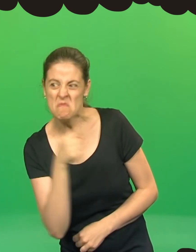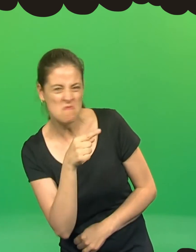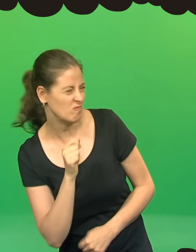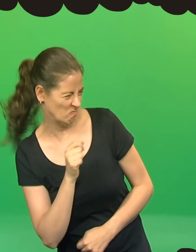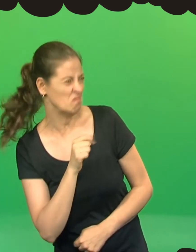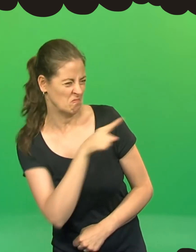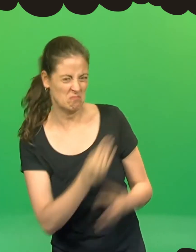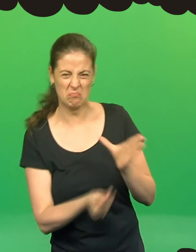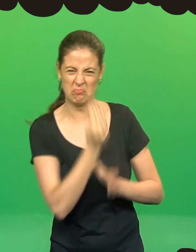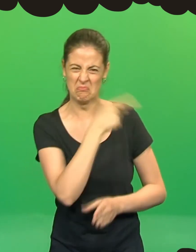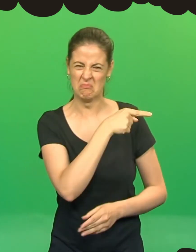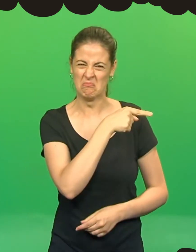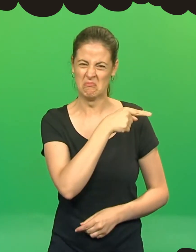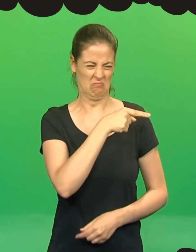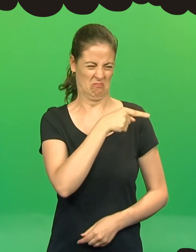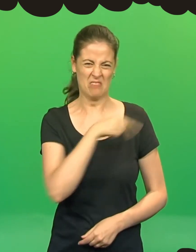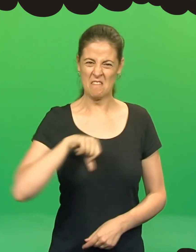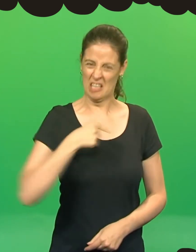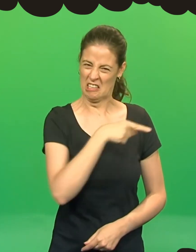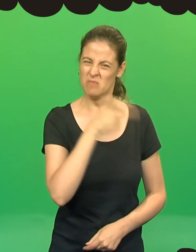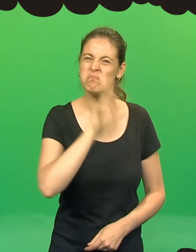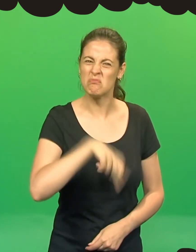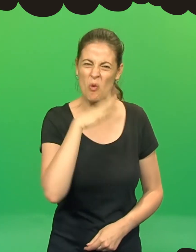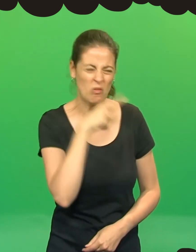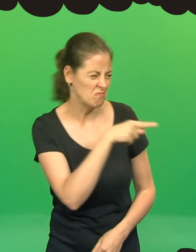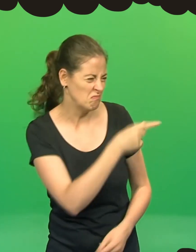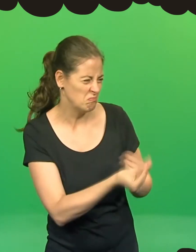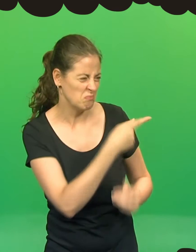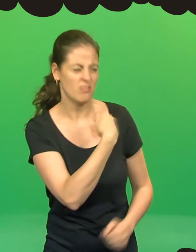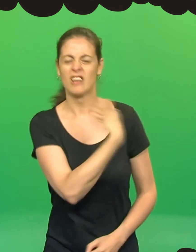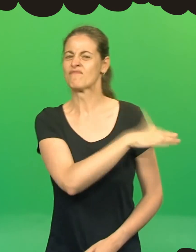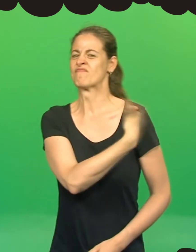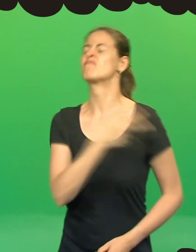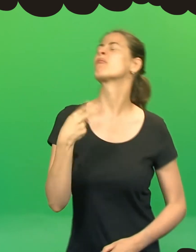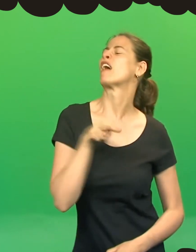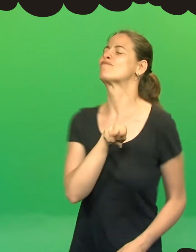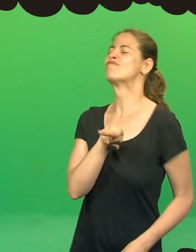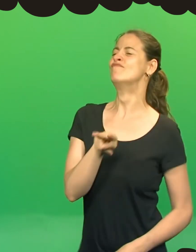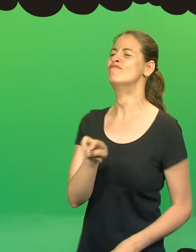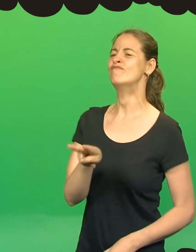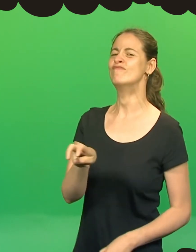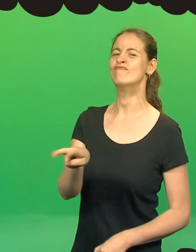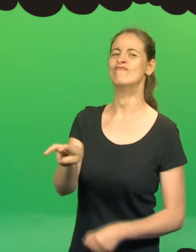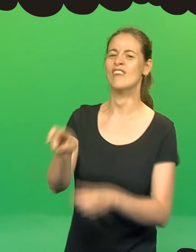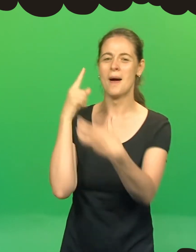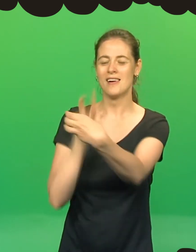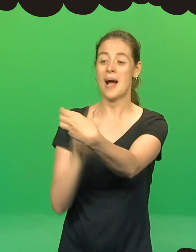ao repararem que a Leo tinha uma cor que elas não tinham, começaram a falar menos com ela.